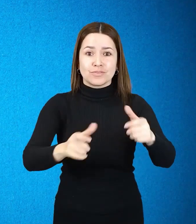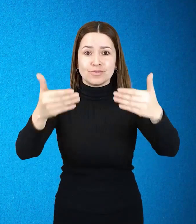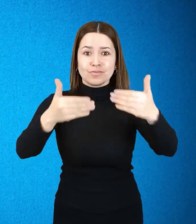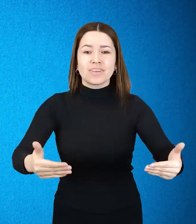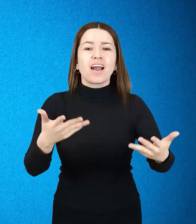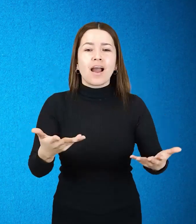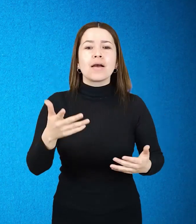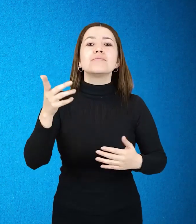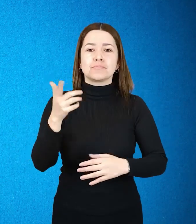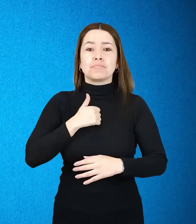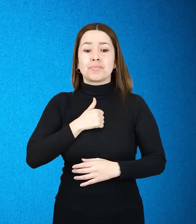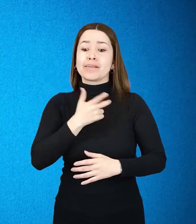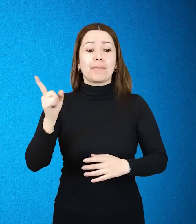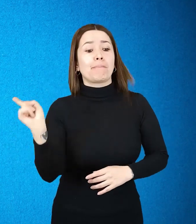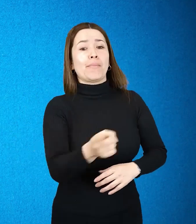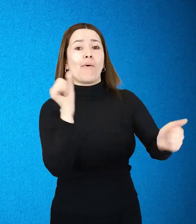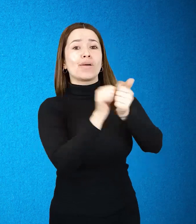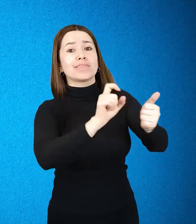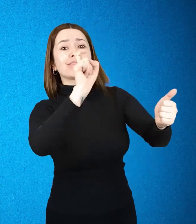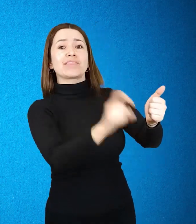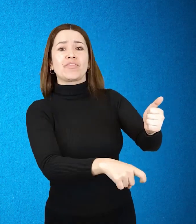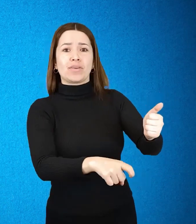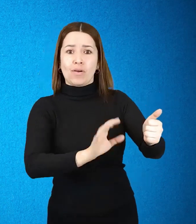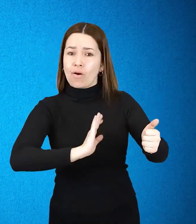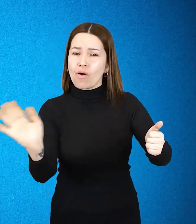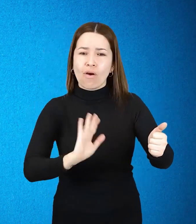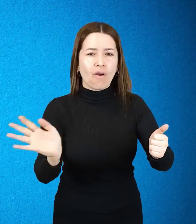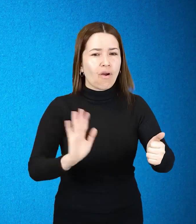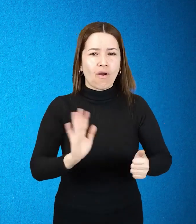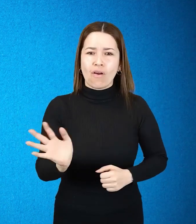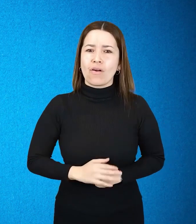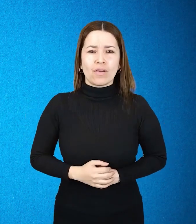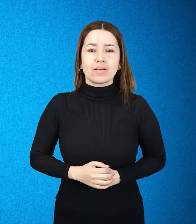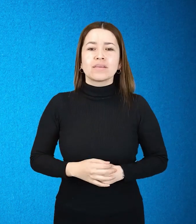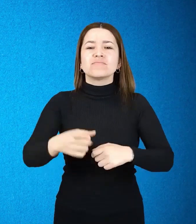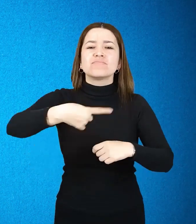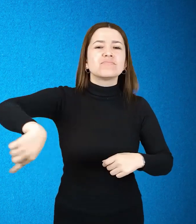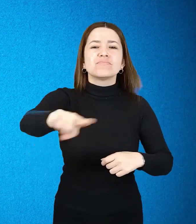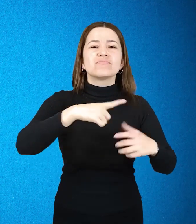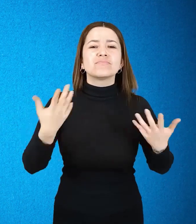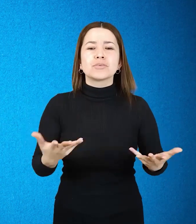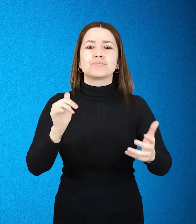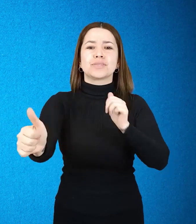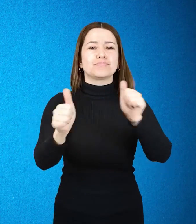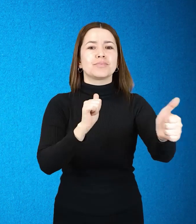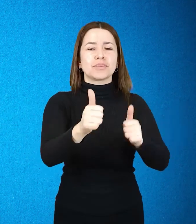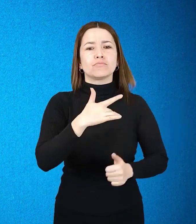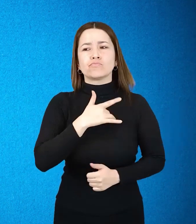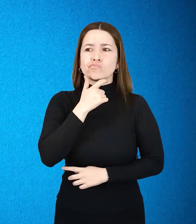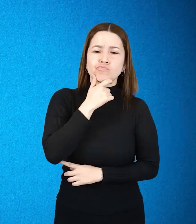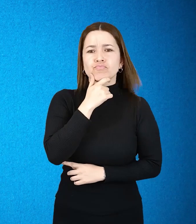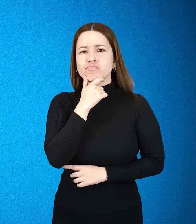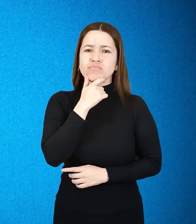pedir estos apoyos de dos formas. Primero, por su propia voluntad, es decir, la persona con discapacidad lo decide